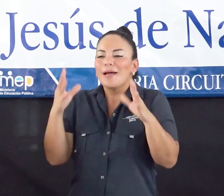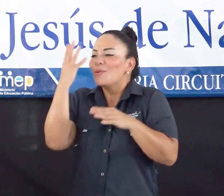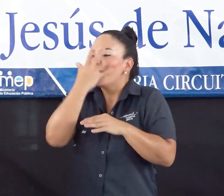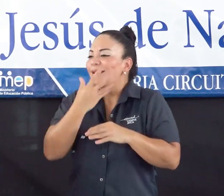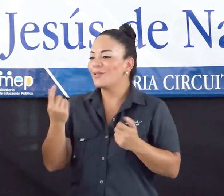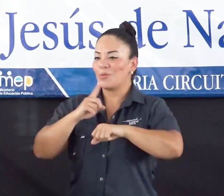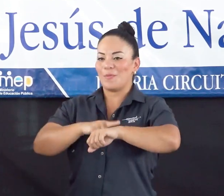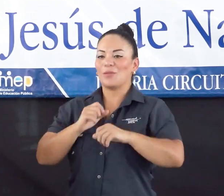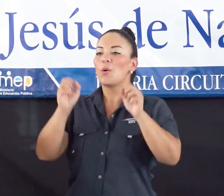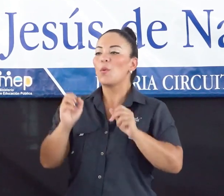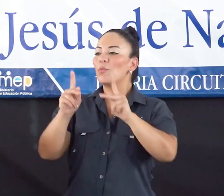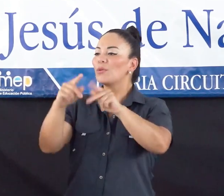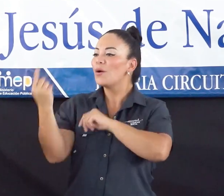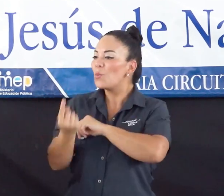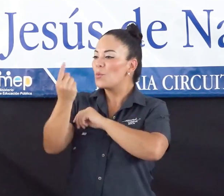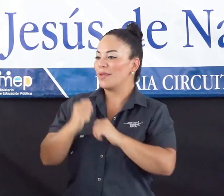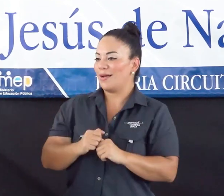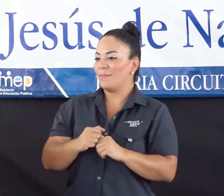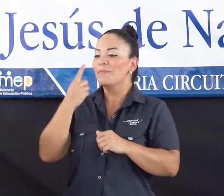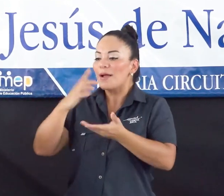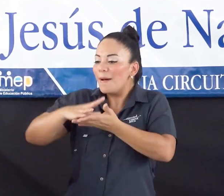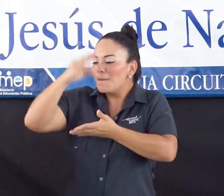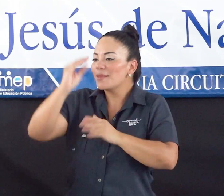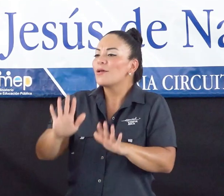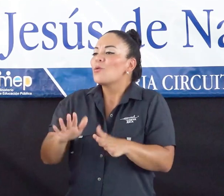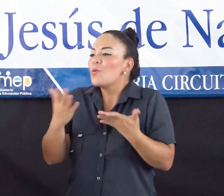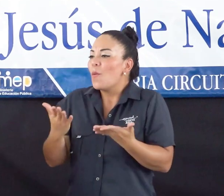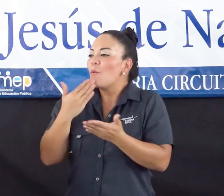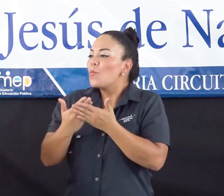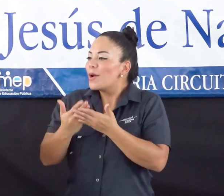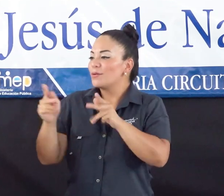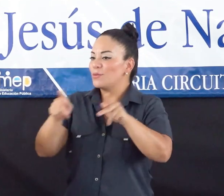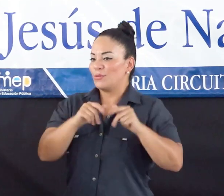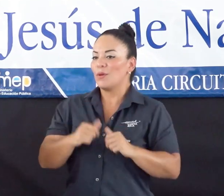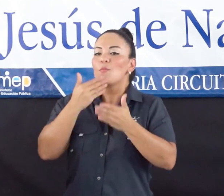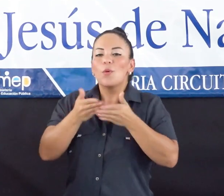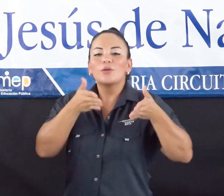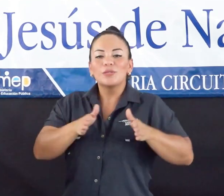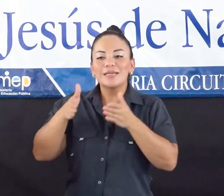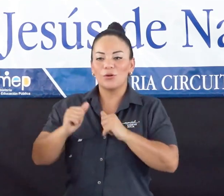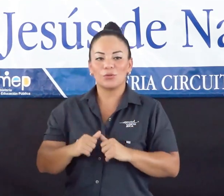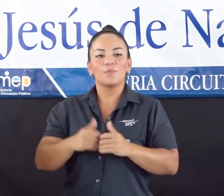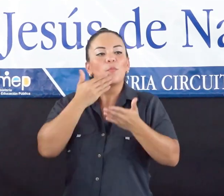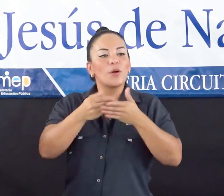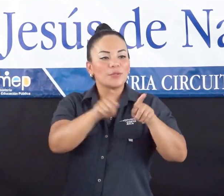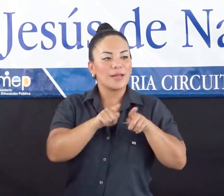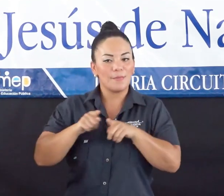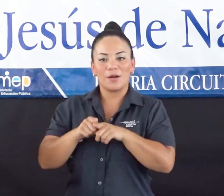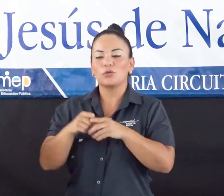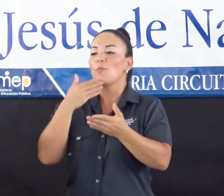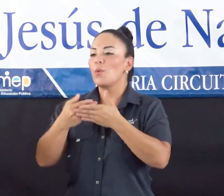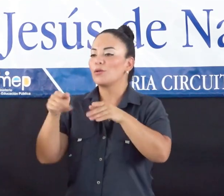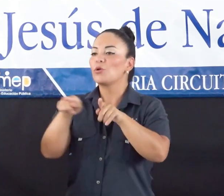periodo mágico, una oportunidad única para aprender cómo ser buenos ciudadanos, buenos hijos, buenos hermanos y buenos